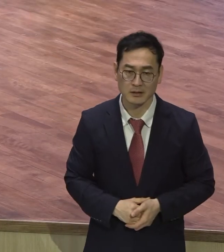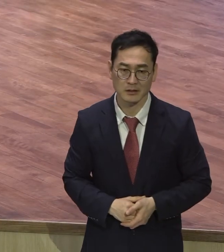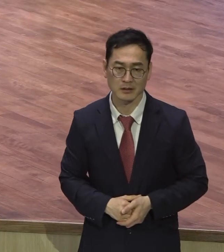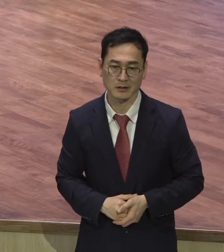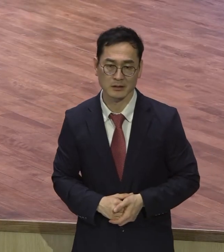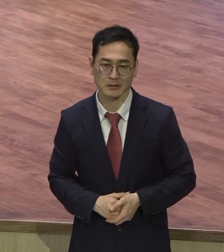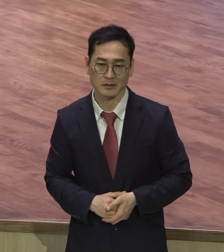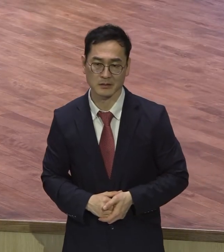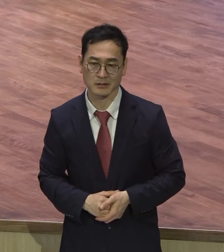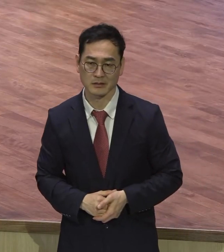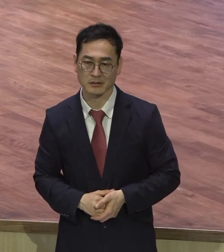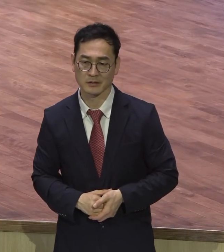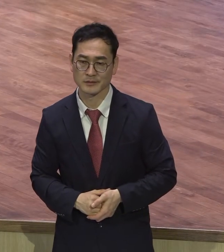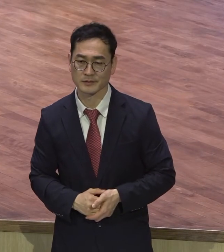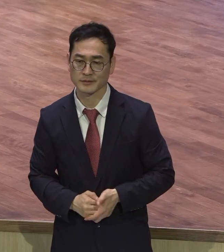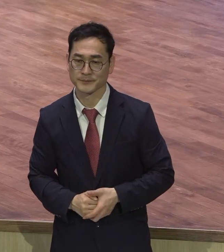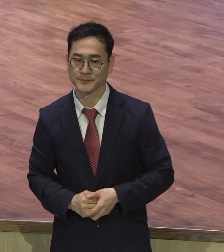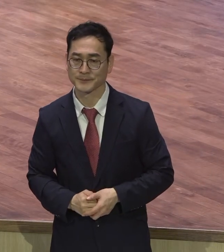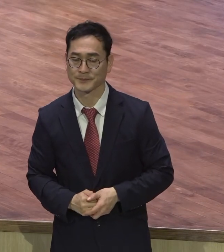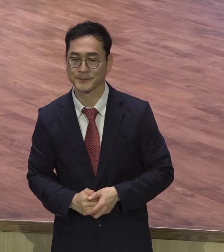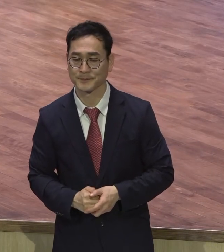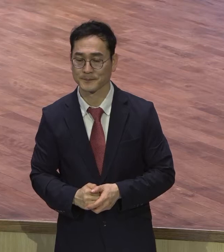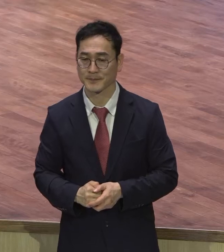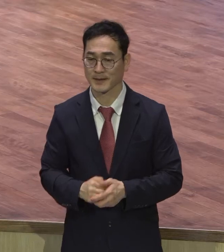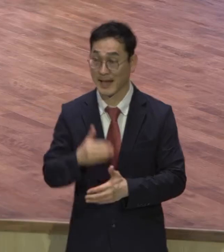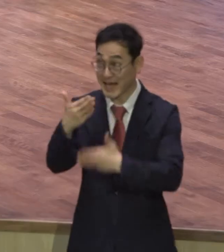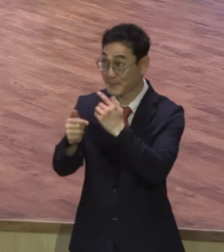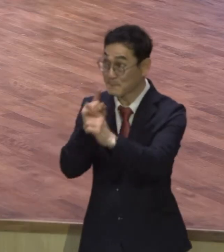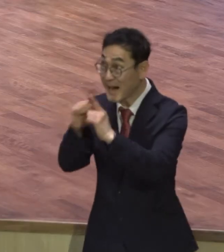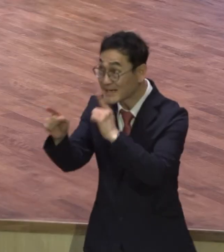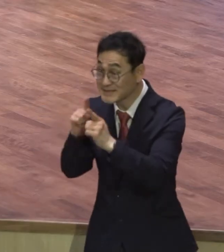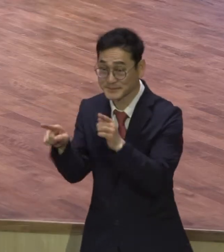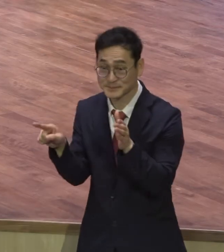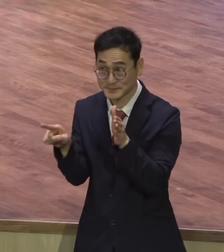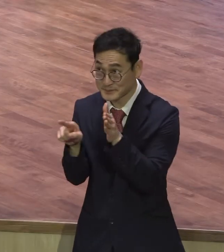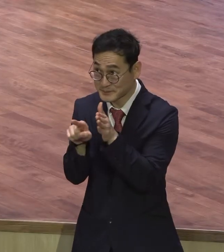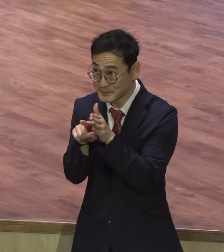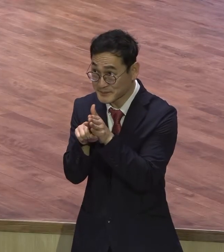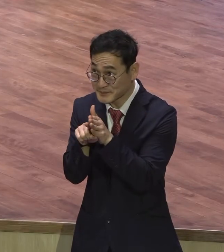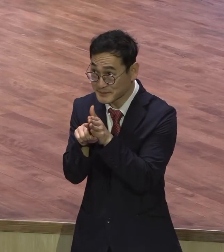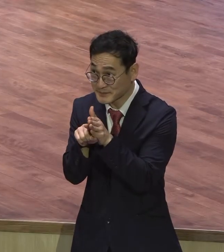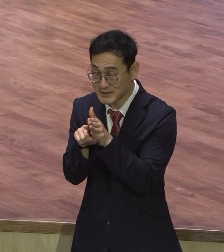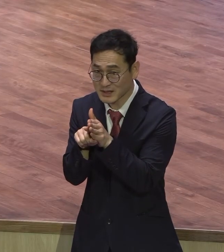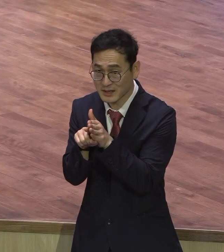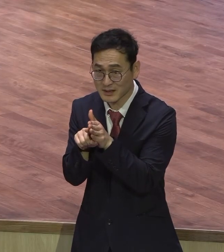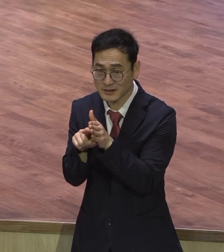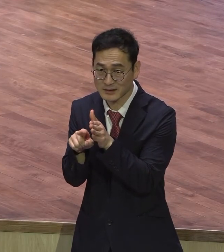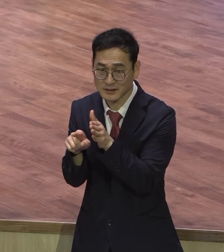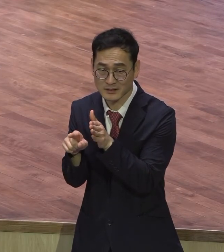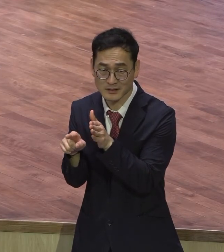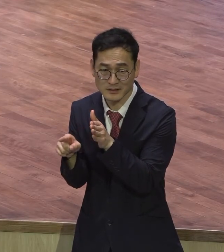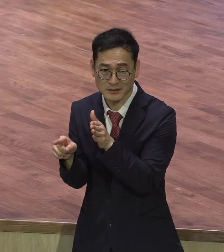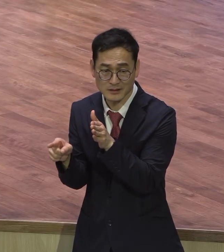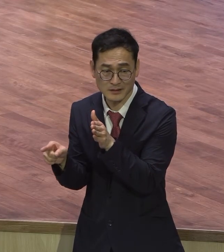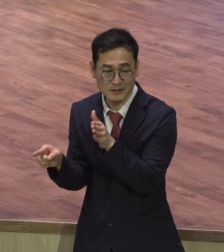하나님의 말씀을 믿으려고 하지 않습니다 하도 연약해져 버려가지고 하나님의 이